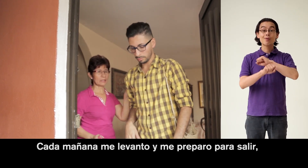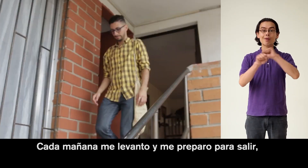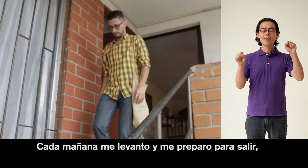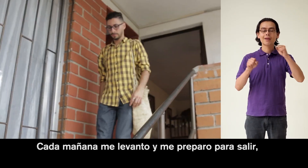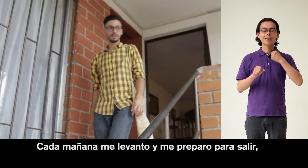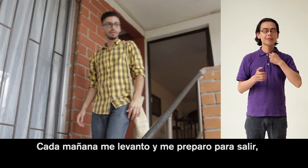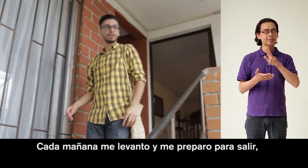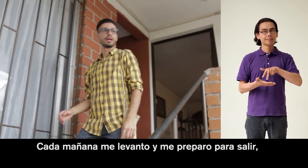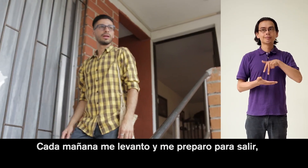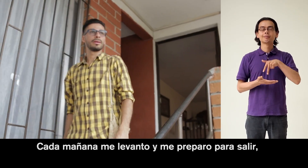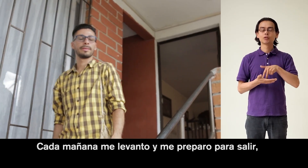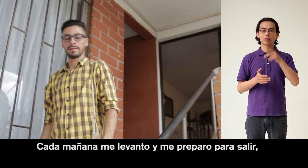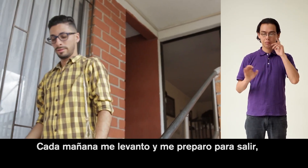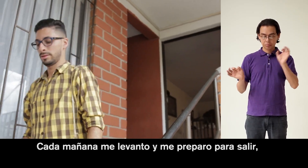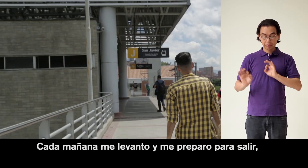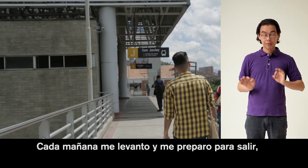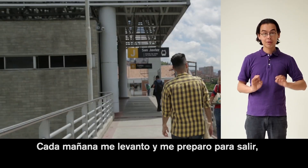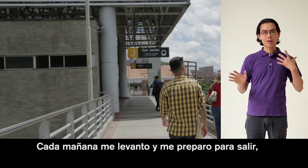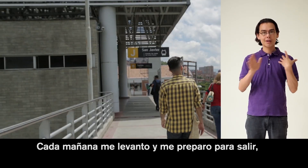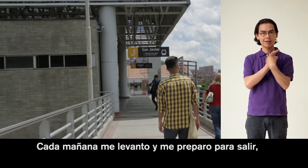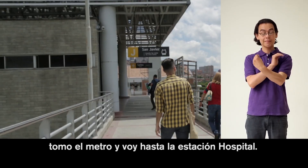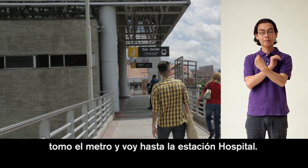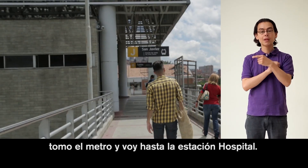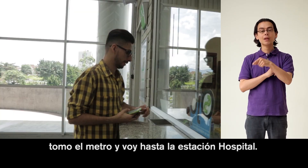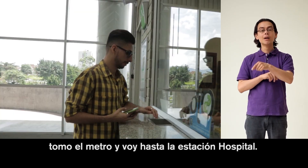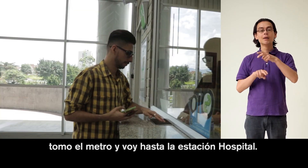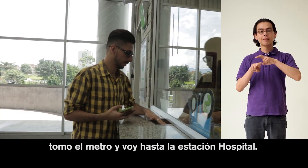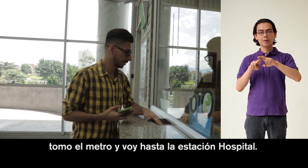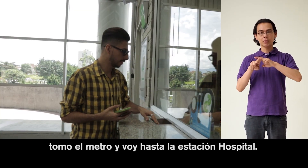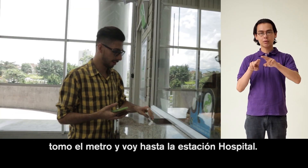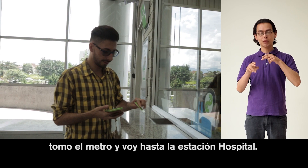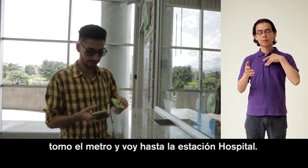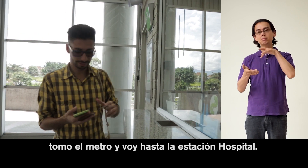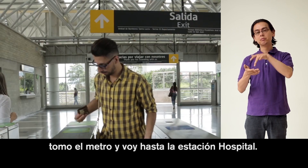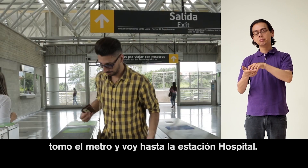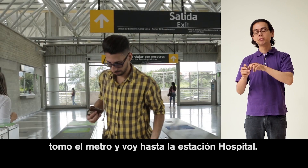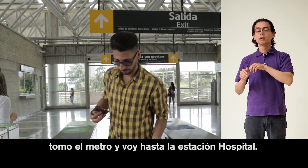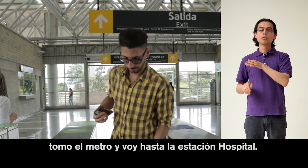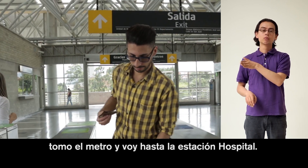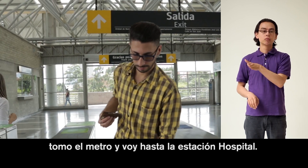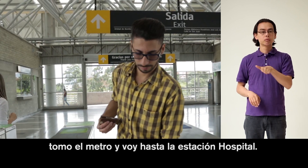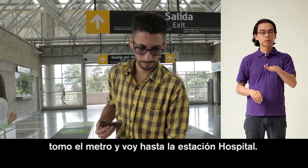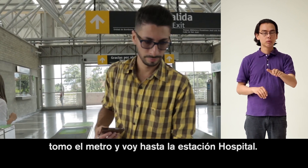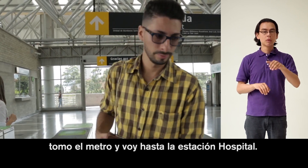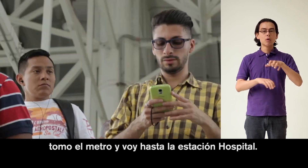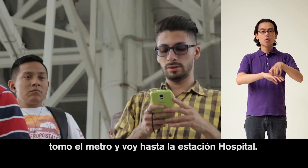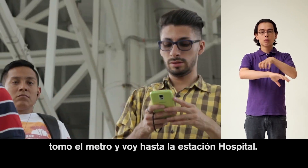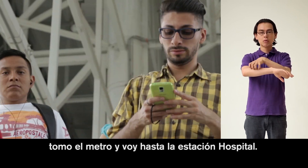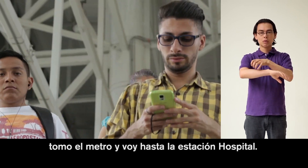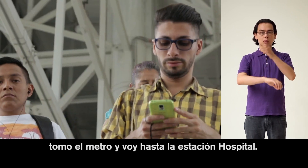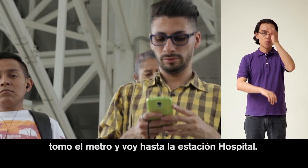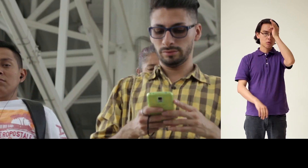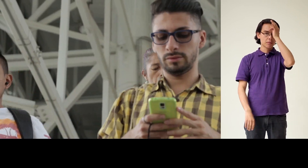Cada mañana me levanto y me preparo para salir, tomo el metro, voy hasta la estación hospital